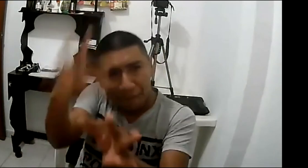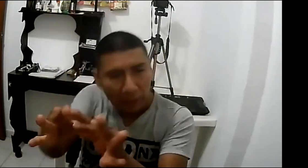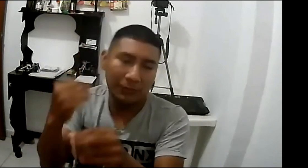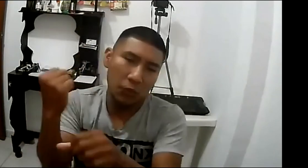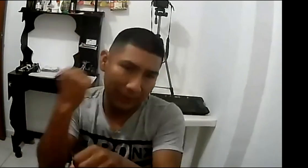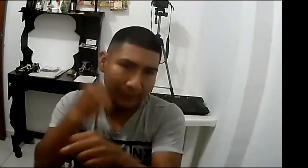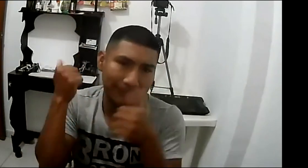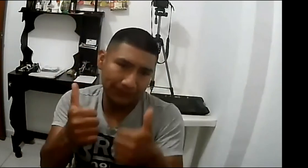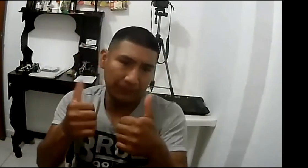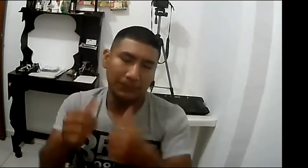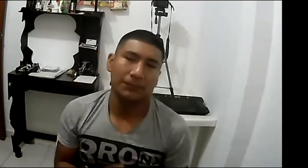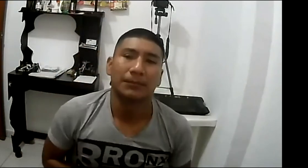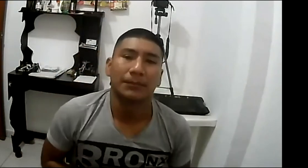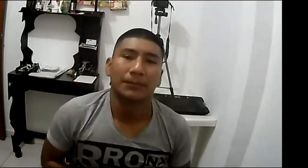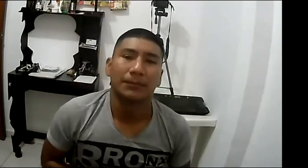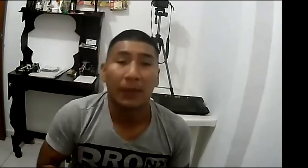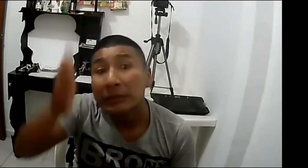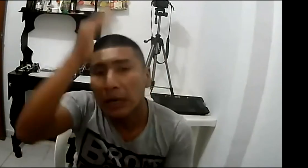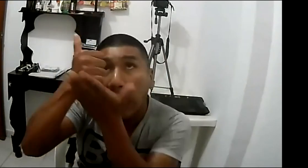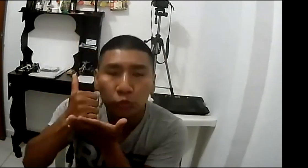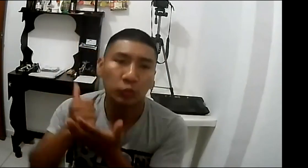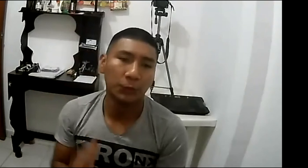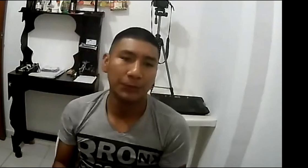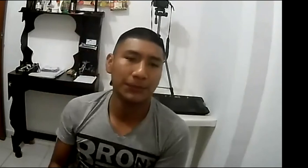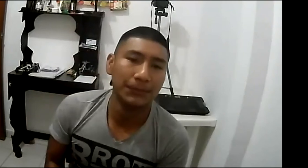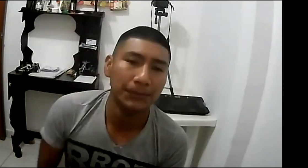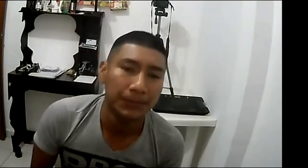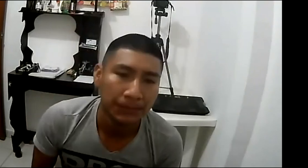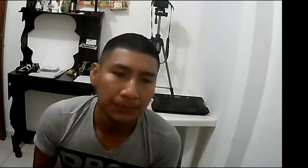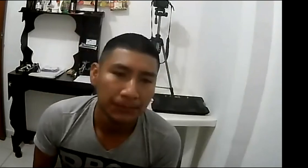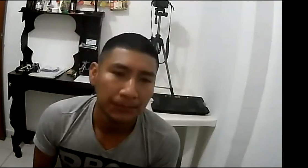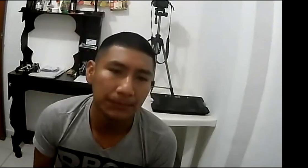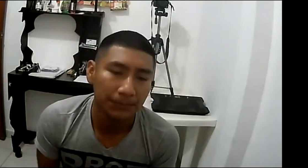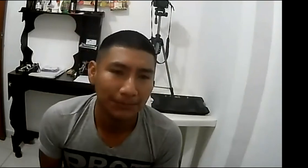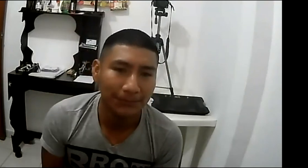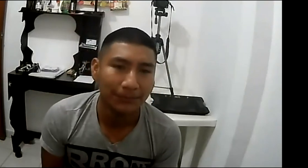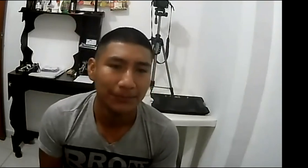trabajar en eso y tener fe en el que de alguna u otra forma puede ser y que con la ayuda de Dios, pues, se pueda lograr.